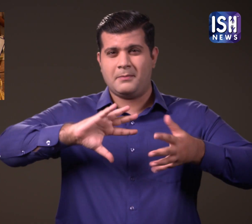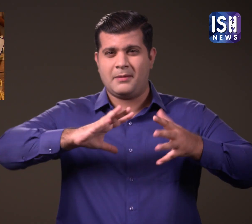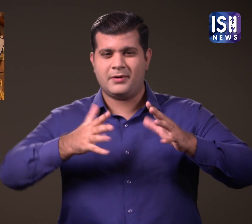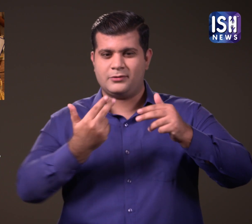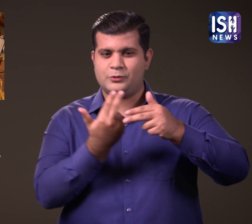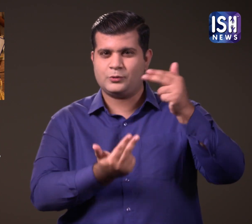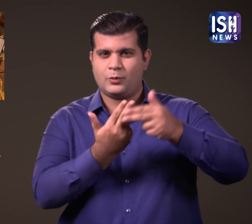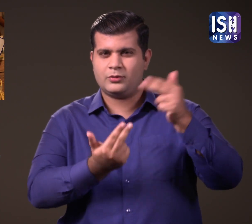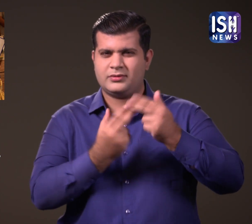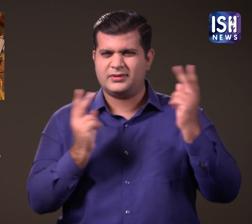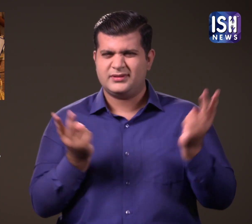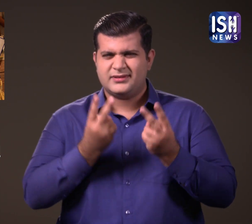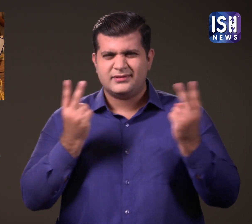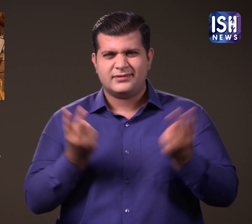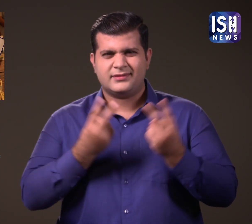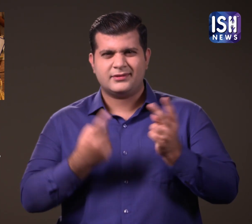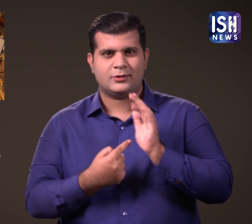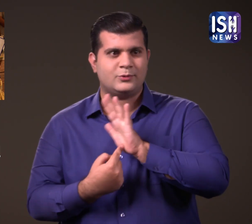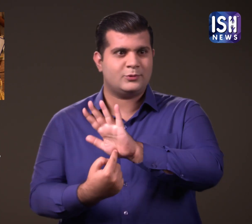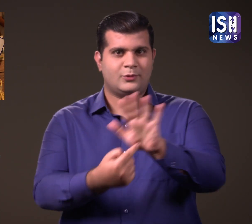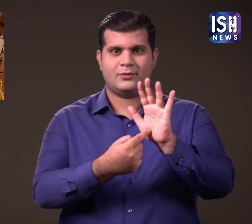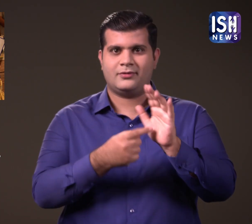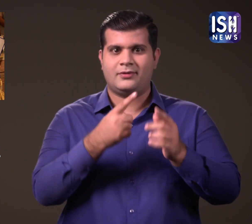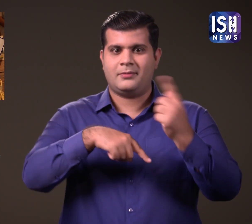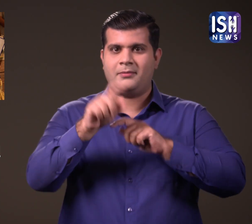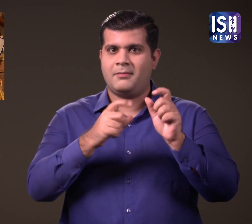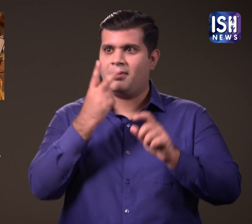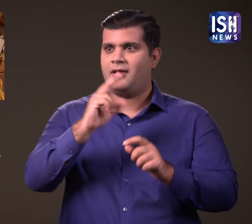है।